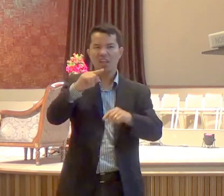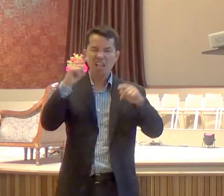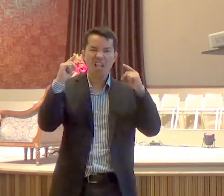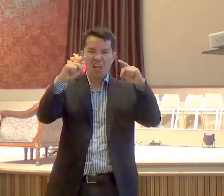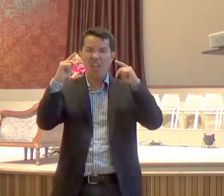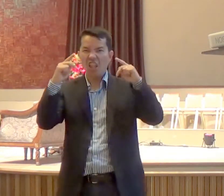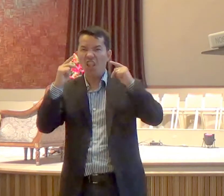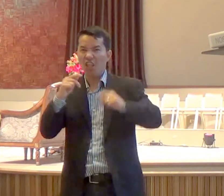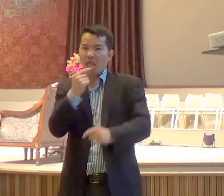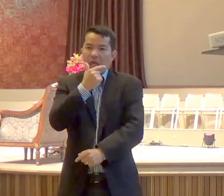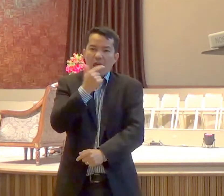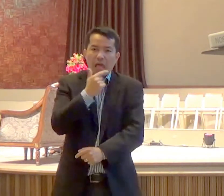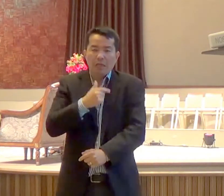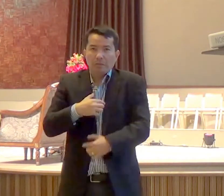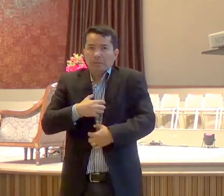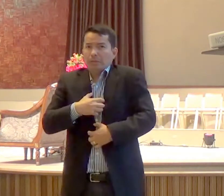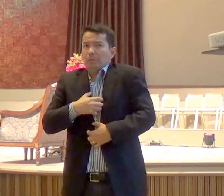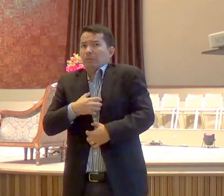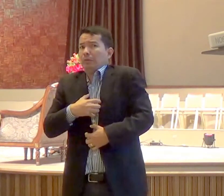bênção nos faz chorar, faz rir não,